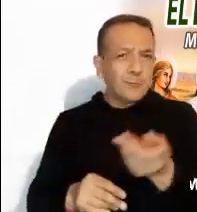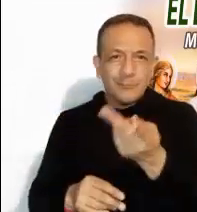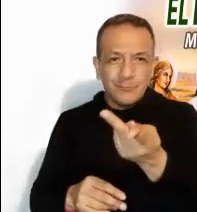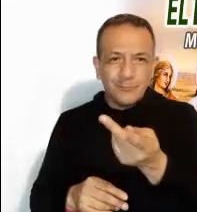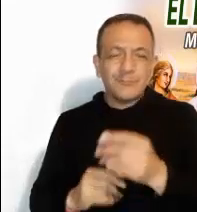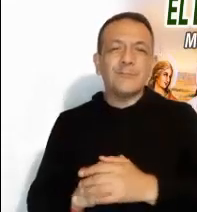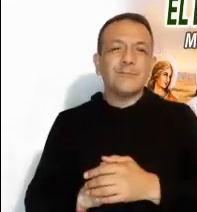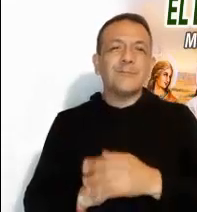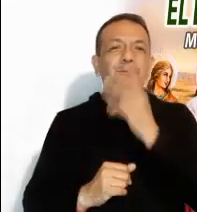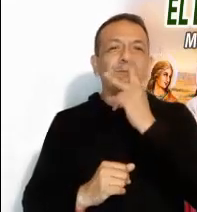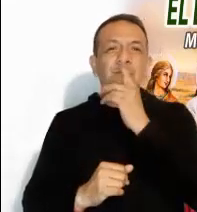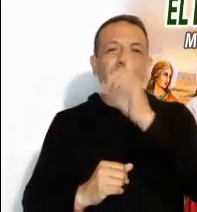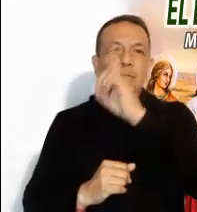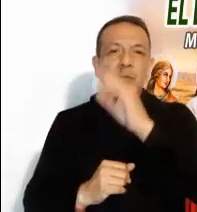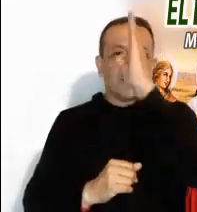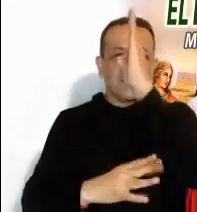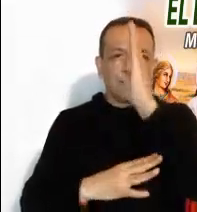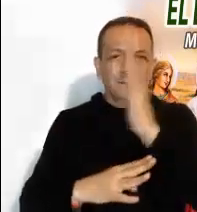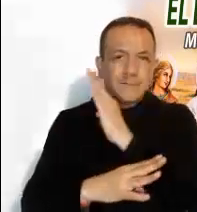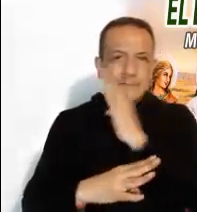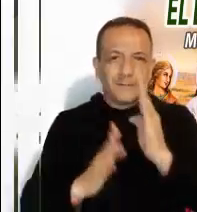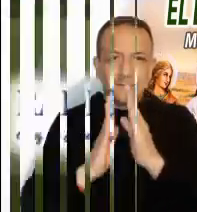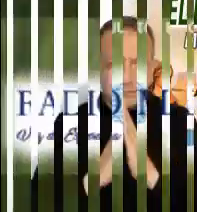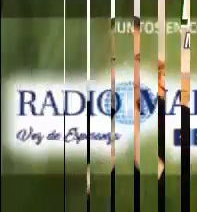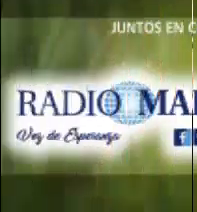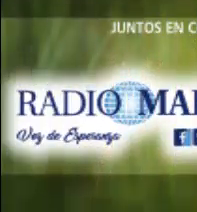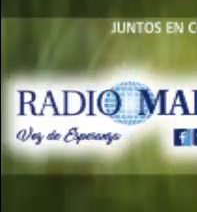Padre, y del Hijo, y del Espíritu Santo.